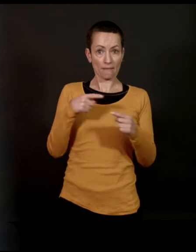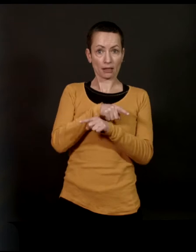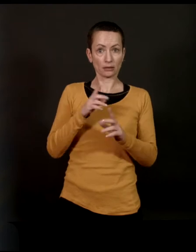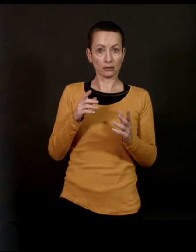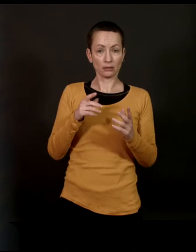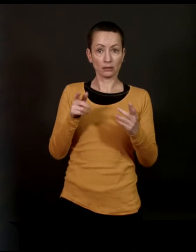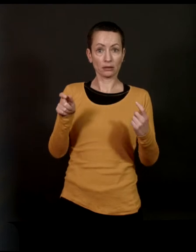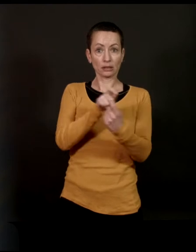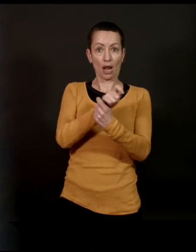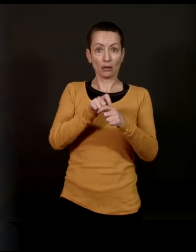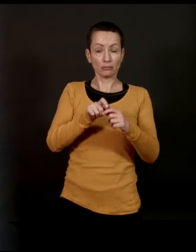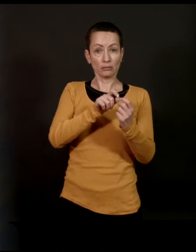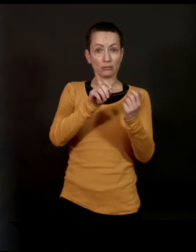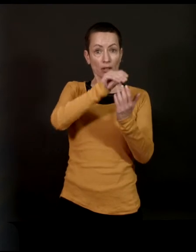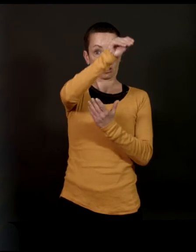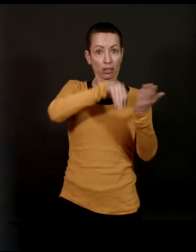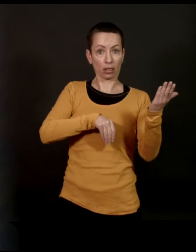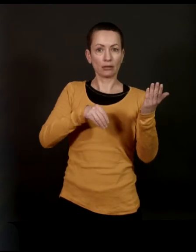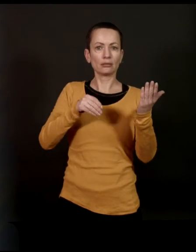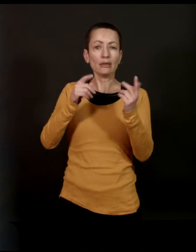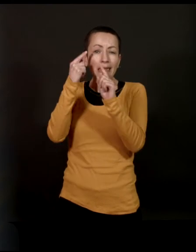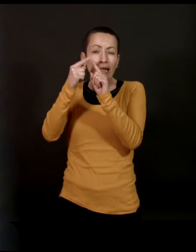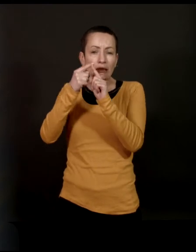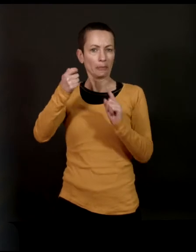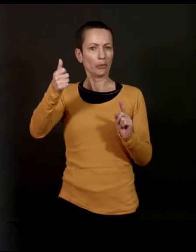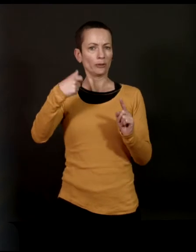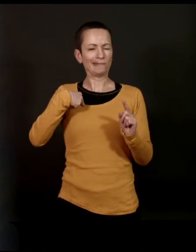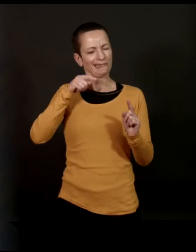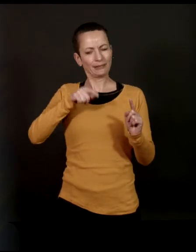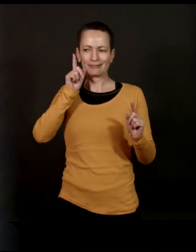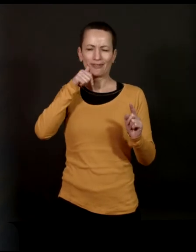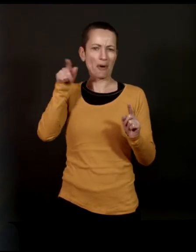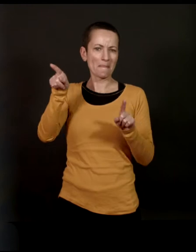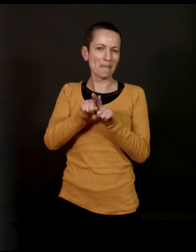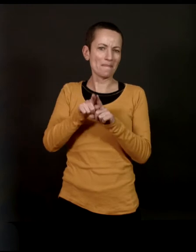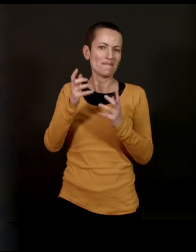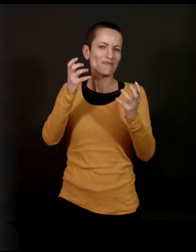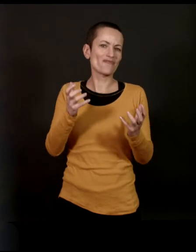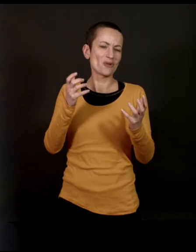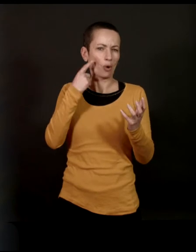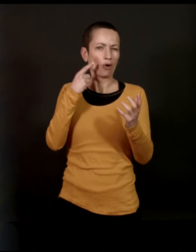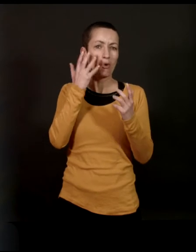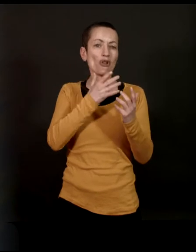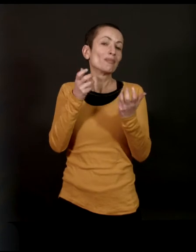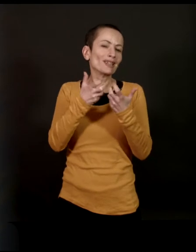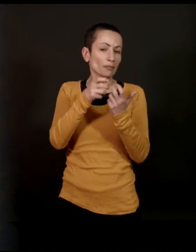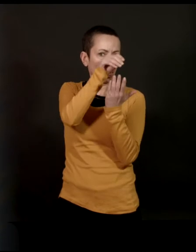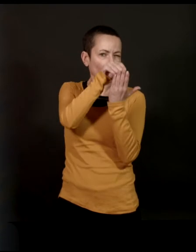Et moi, c'est l'inverse. Beaucoup de dialogue, peu de couleurs de papier peint. Donc, maintenant, je vais faire un effort pour noter les couleurs.